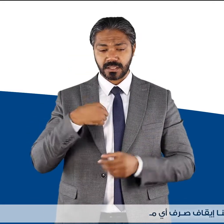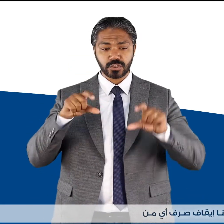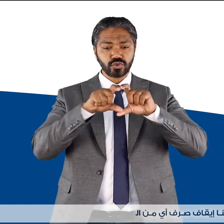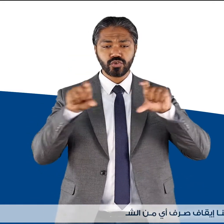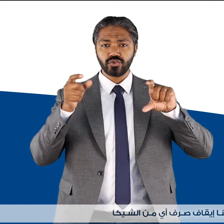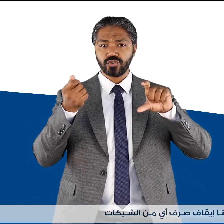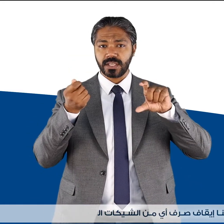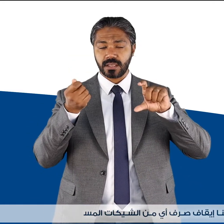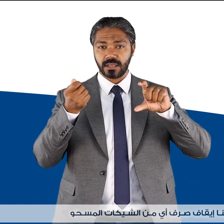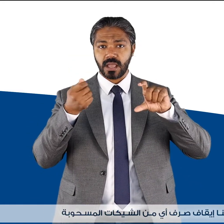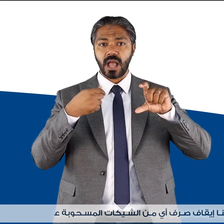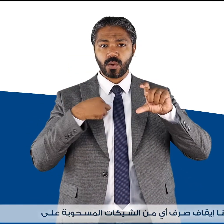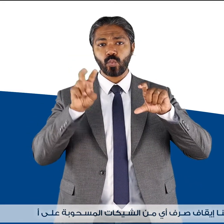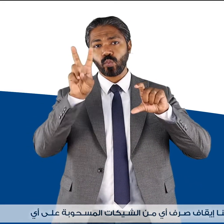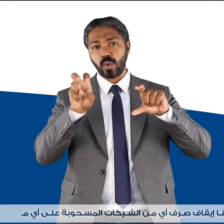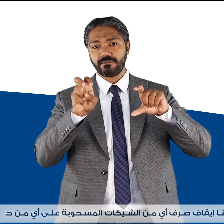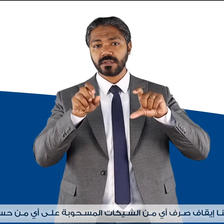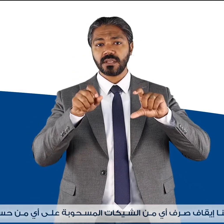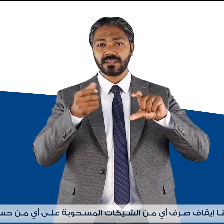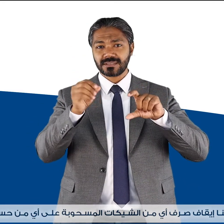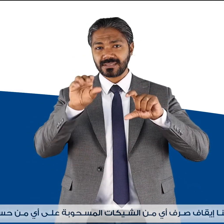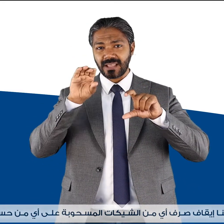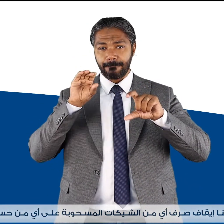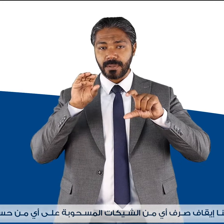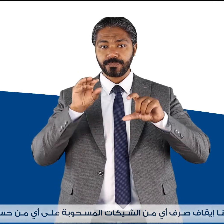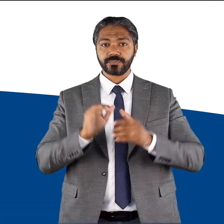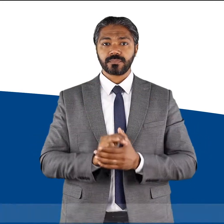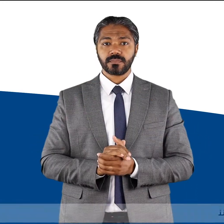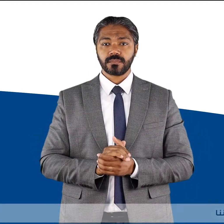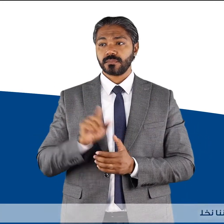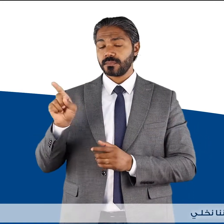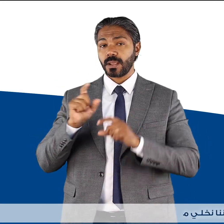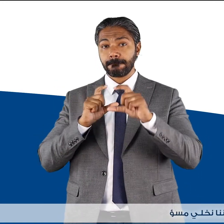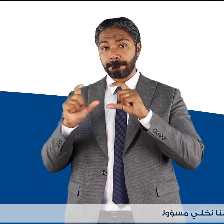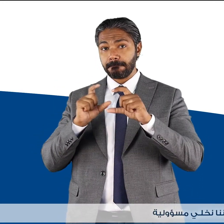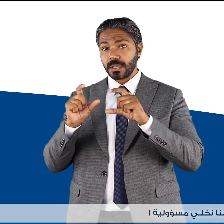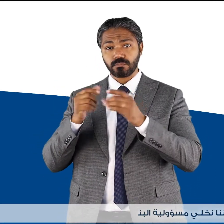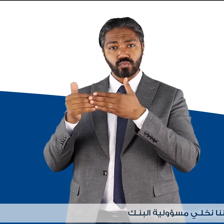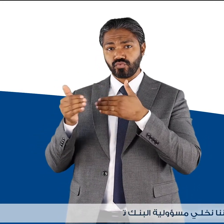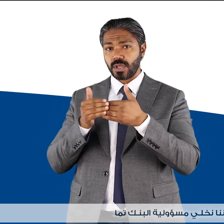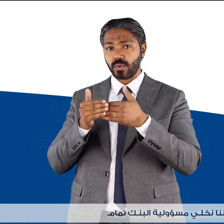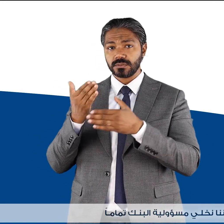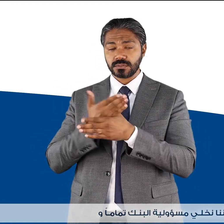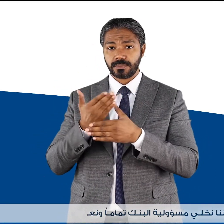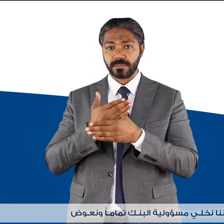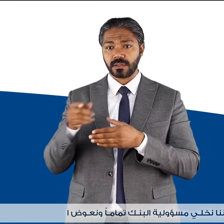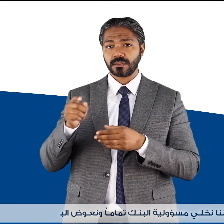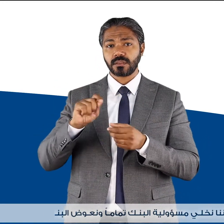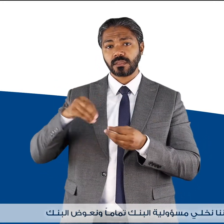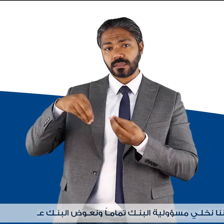من الشيكات المسحوبة على أي من حساباتنا الجارية فإننا نخلي مسؤولية البنك تماما ونعوض البنك